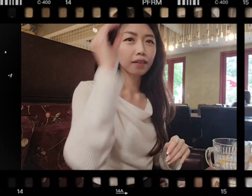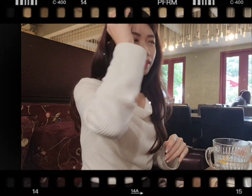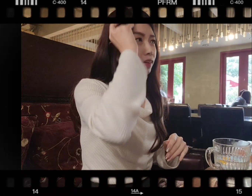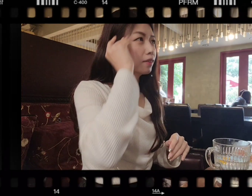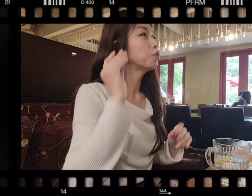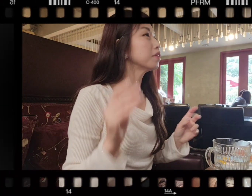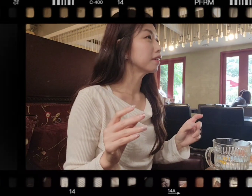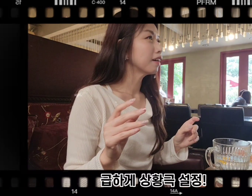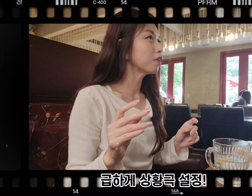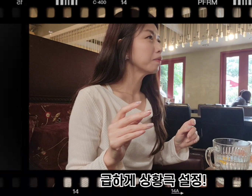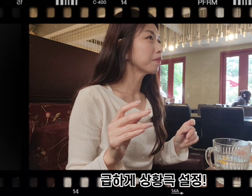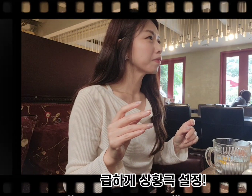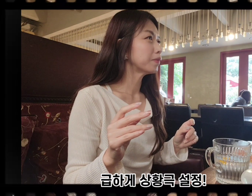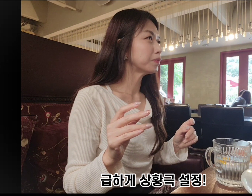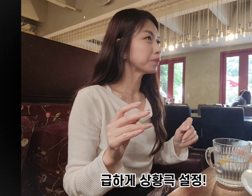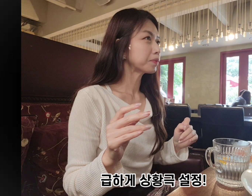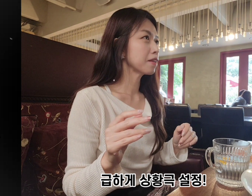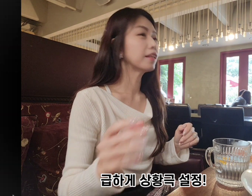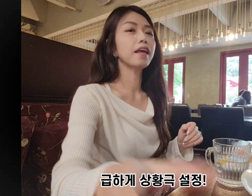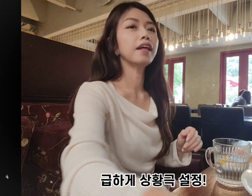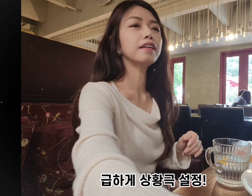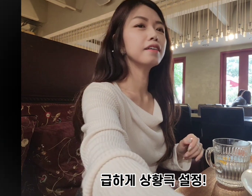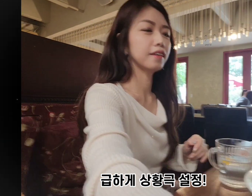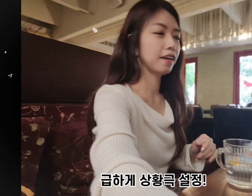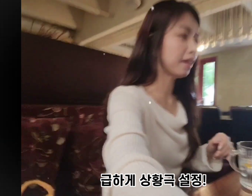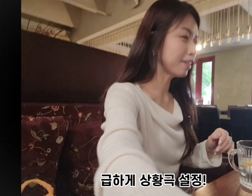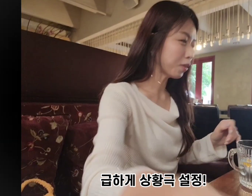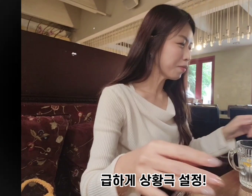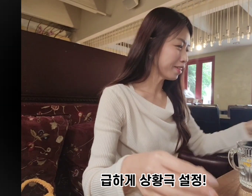두 번 찍을까 그러면 일단 내가 나를 찍을게 기다리는 척 하면서